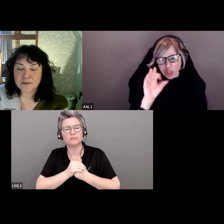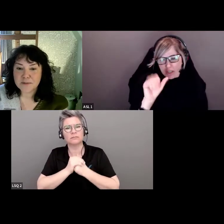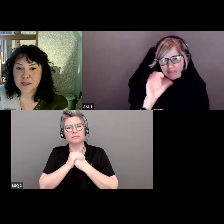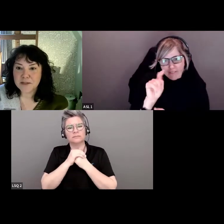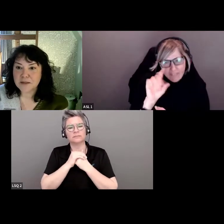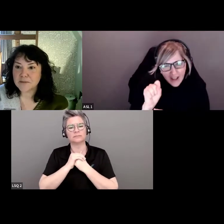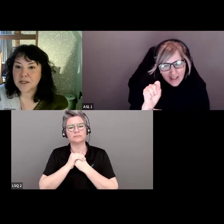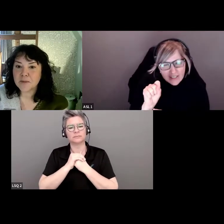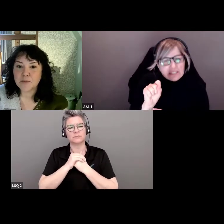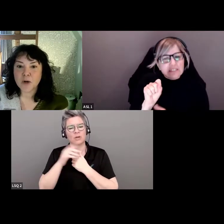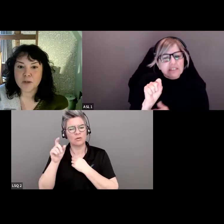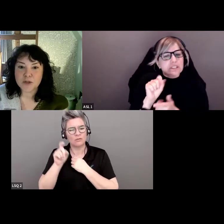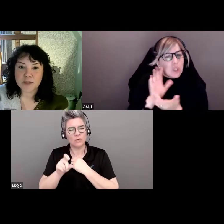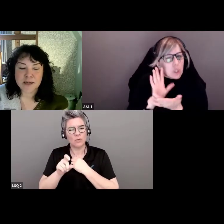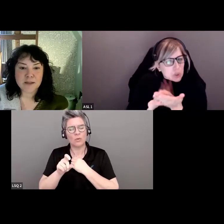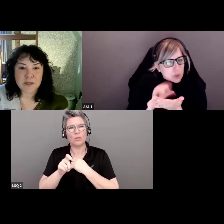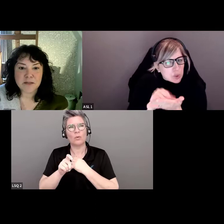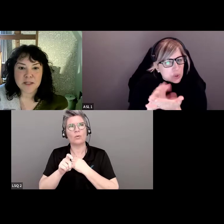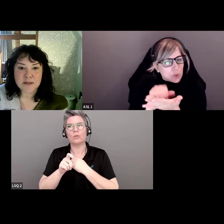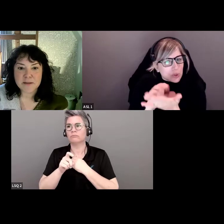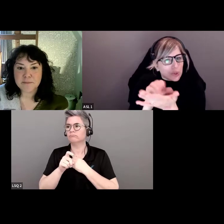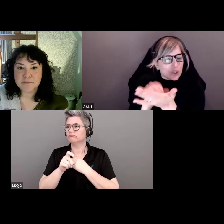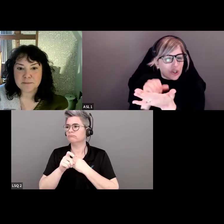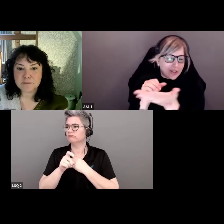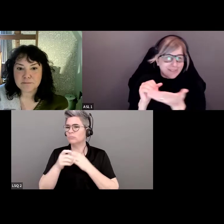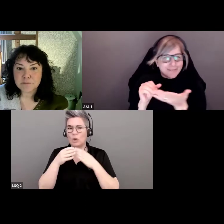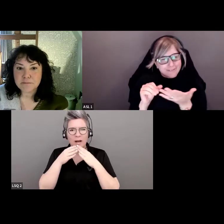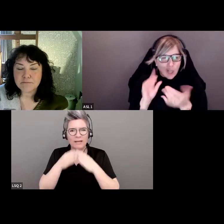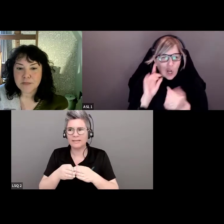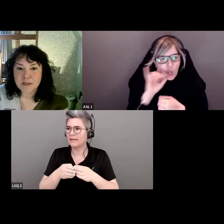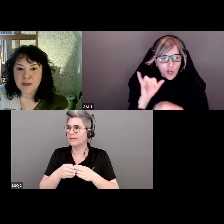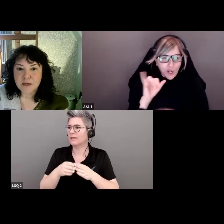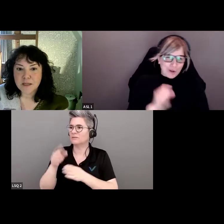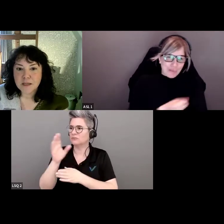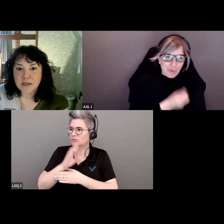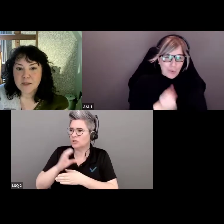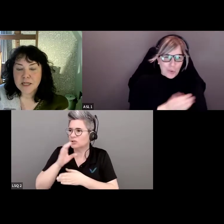Il faut se renseigner. Il faut s'informer.